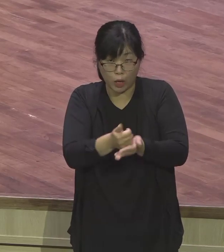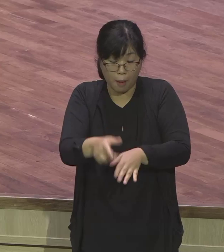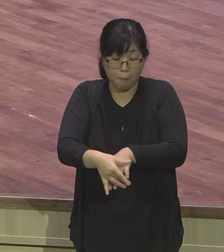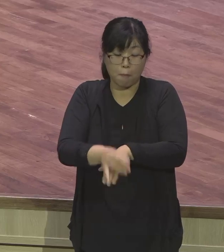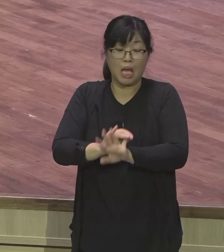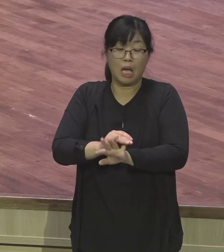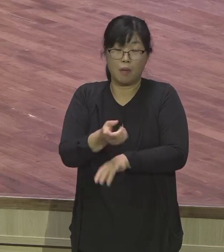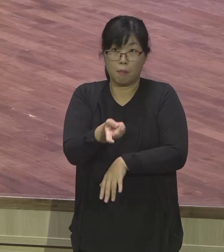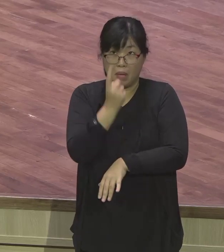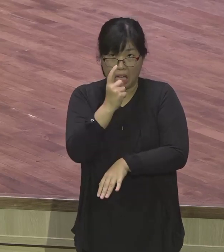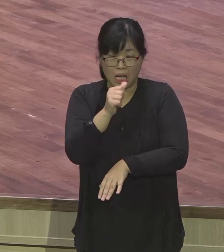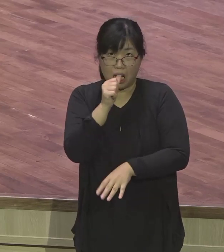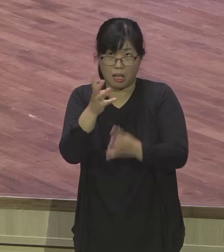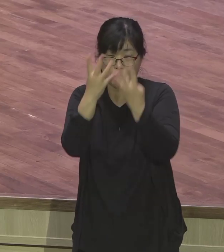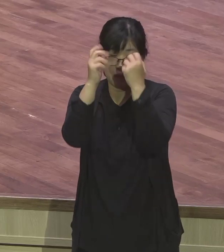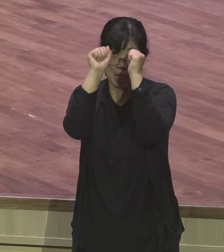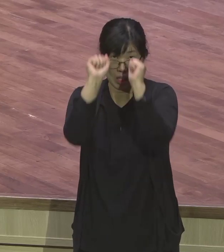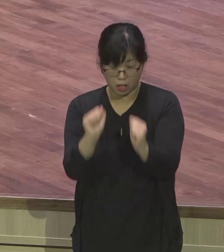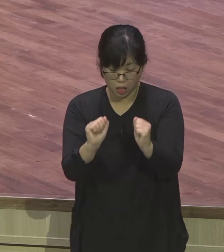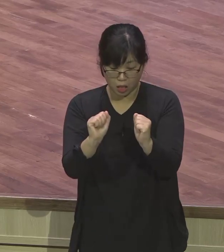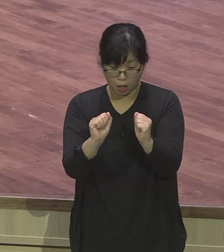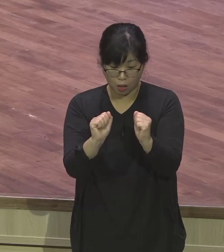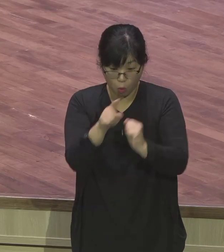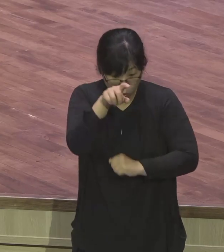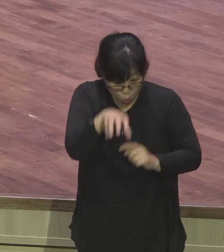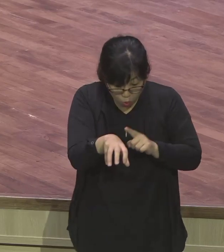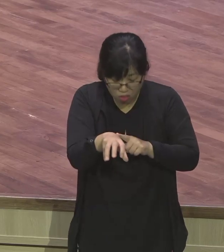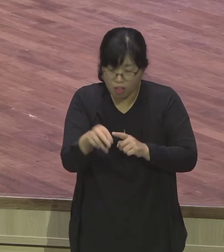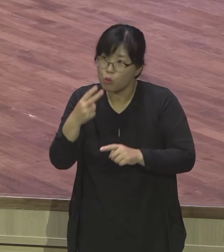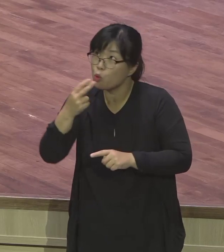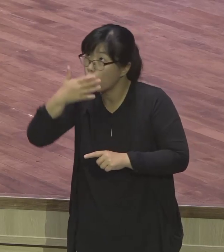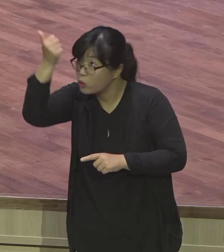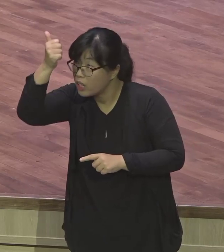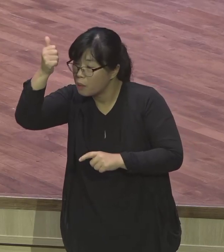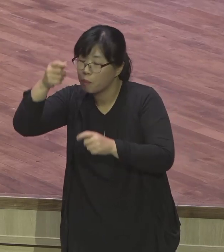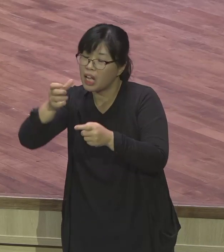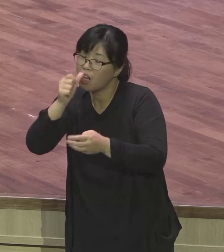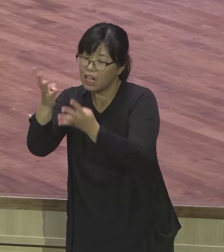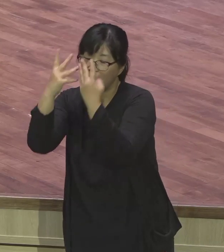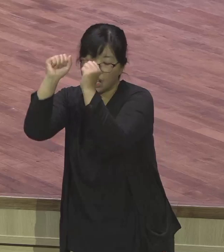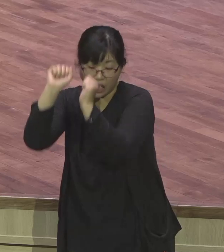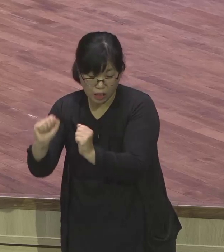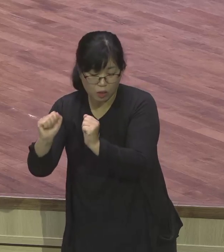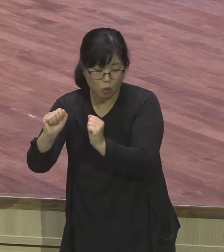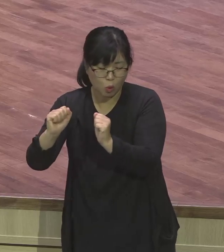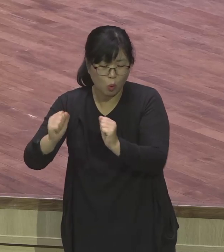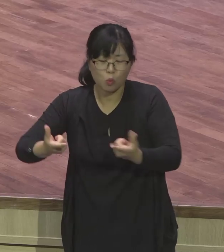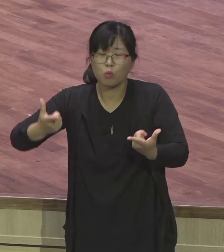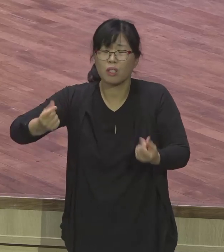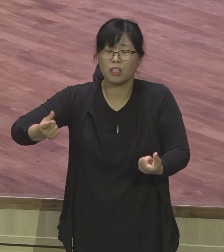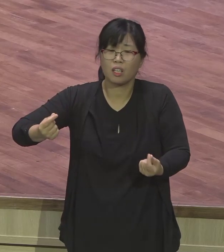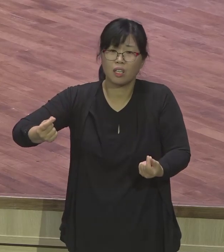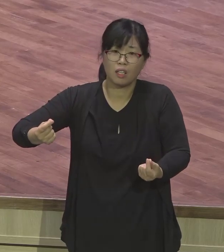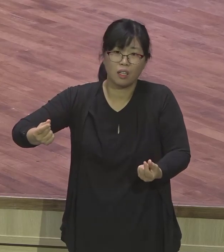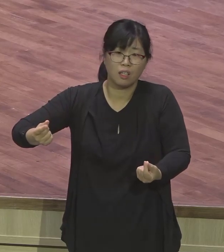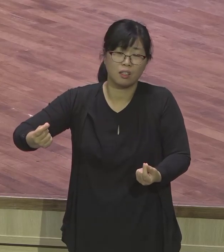고급관리 요즘으로 말하면 장관급이에요. 장관급이에요. 이 사람들이 바로의